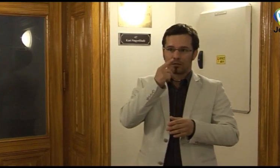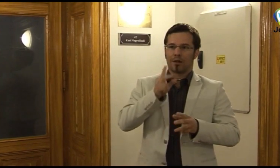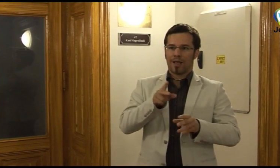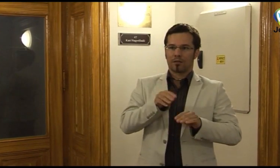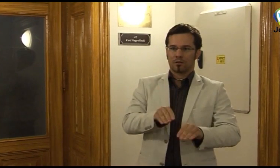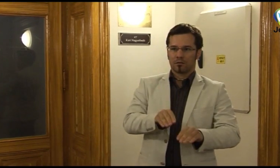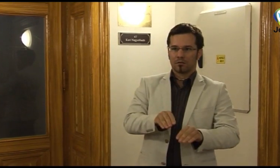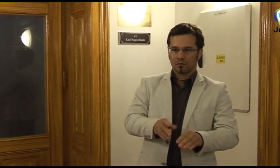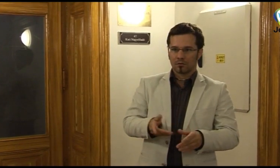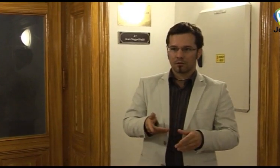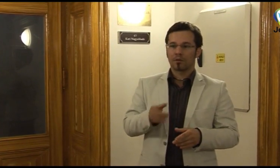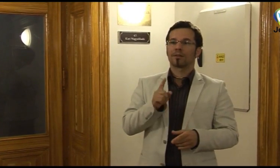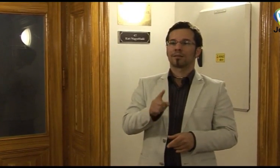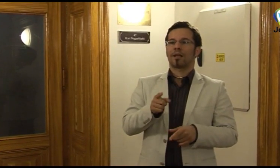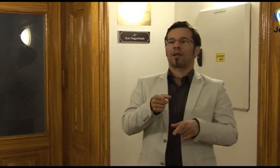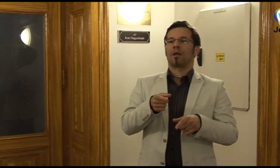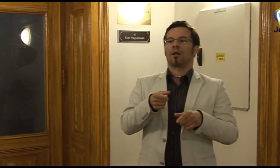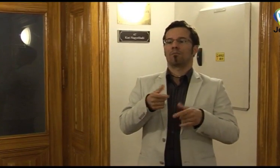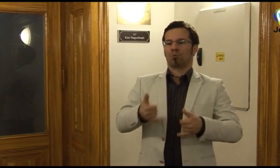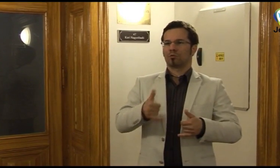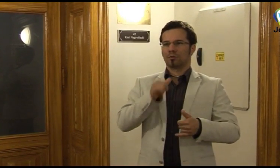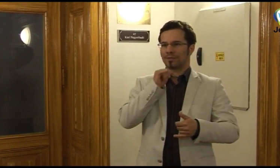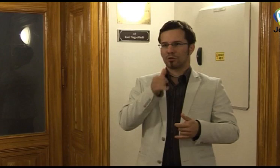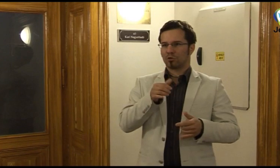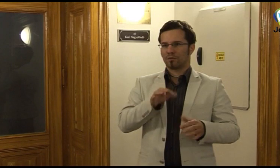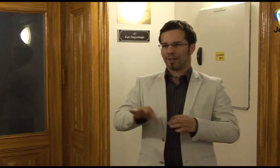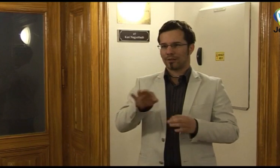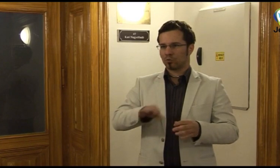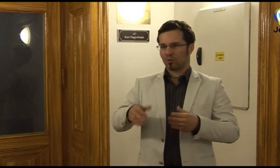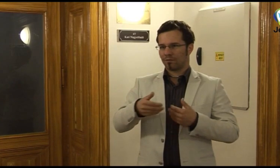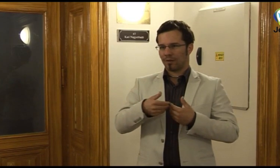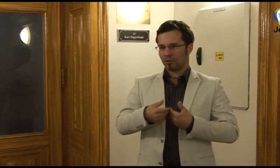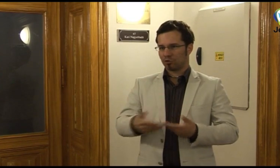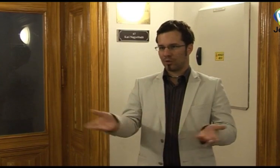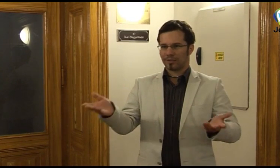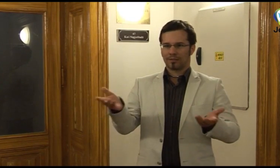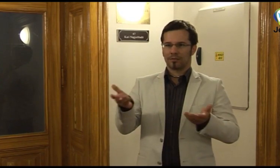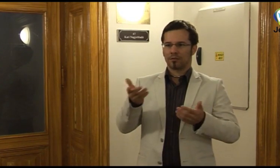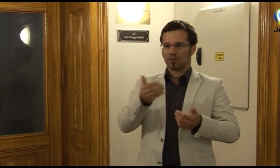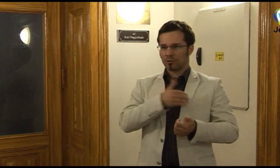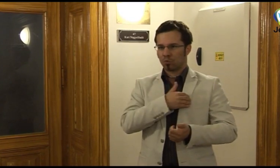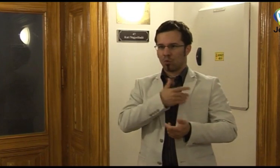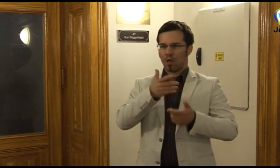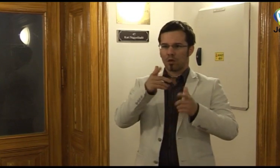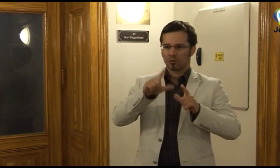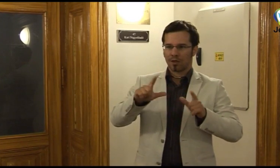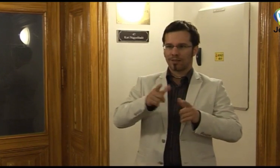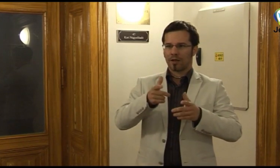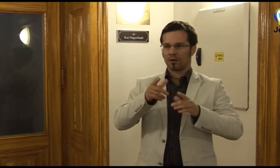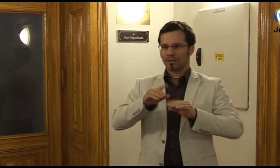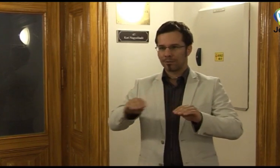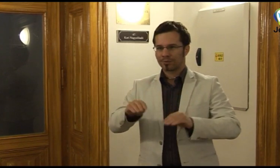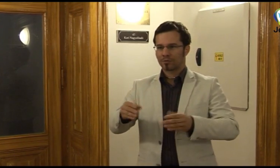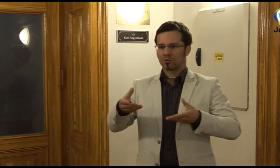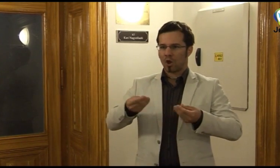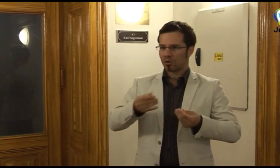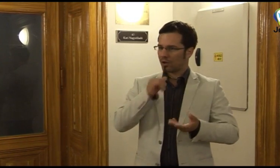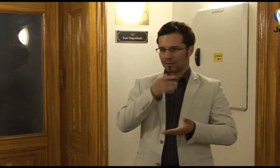Akármilyen tartágyakat, tehát a történelmet, vagy bármilyen tartágyat, ilyen nyelven is, de ellenén most nincs felkészülve sajnként sem az